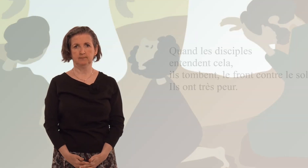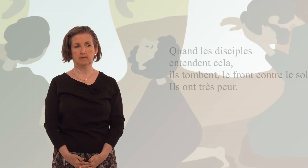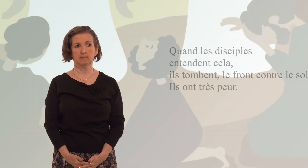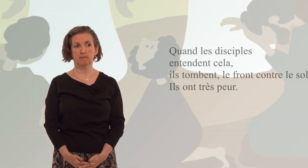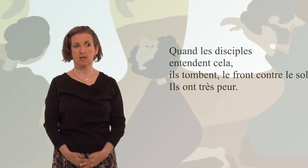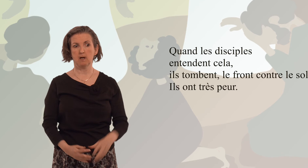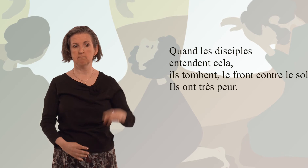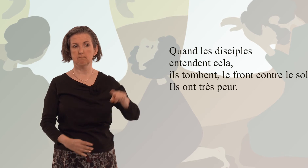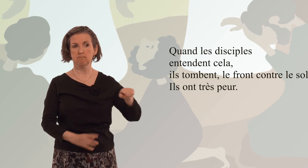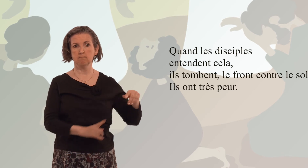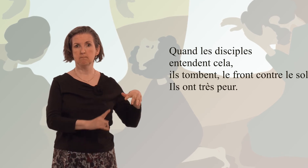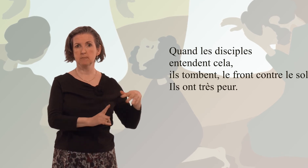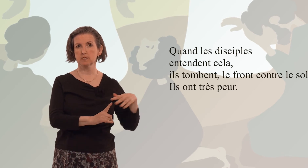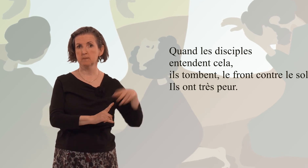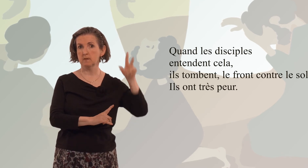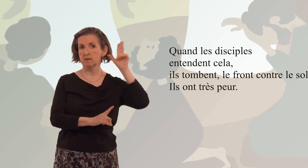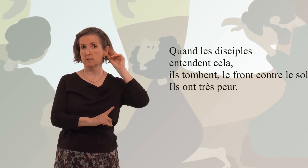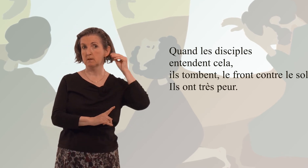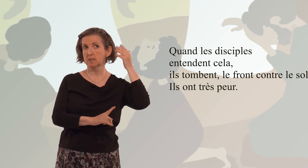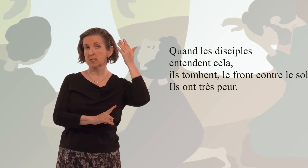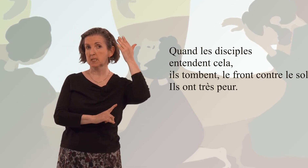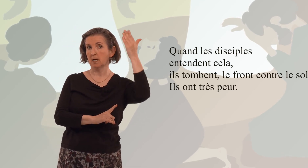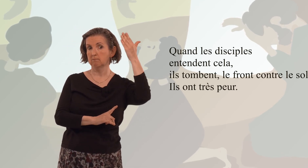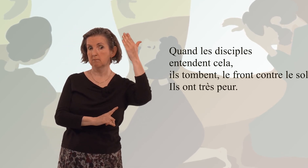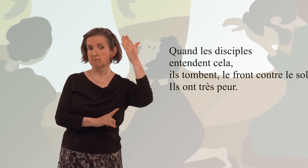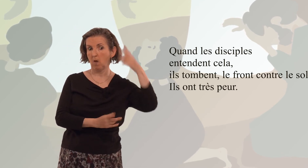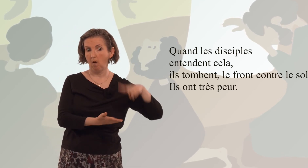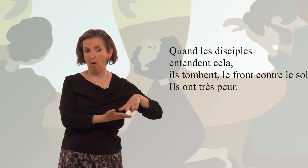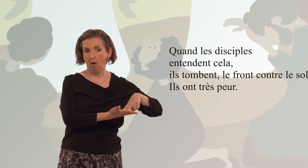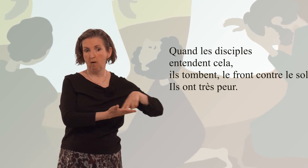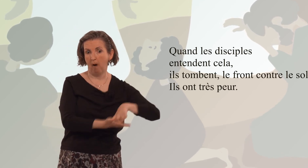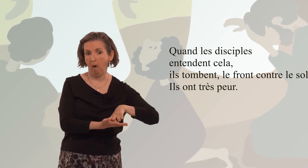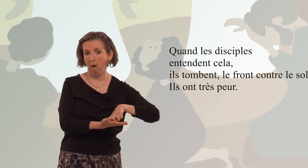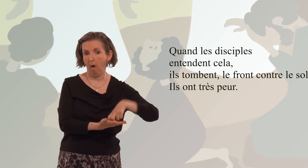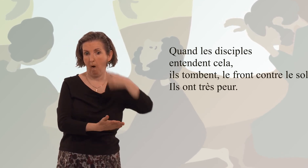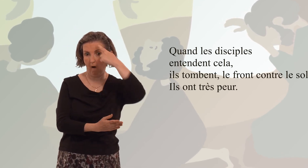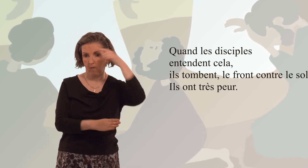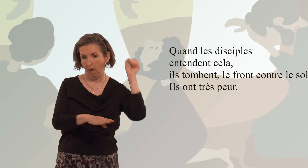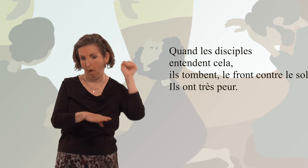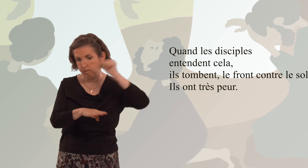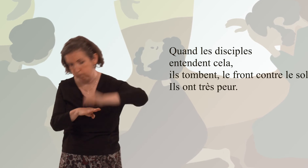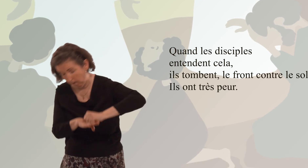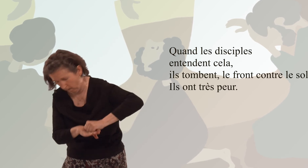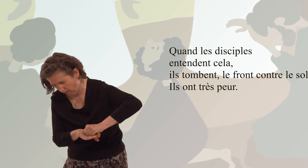Quand les disciples entendent cela, ils tombent le front contre le sol.